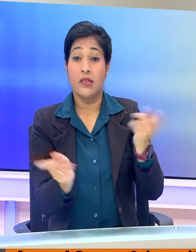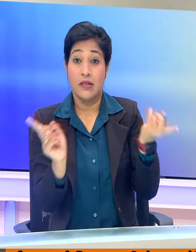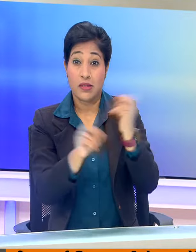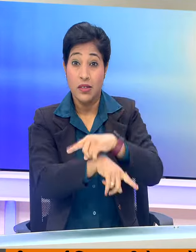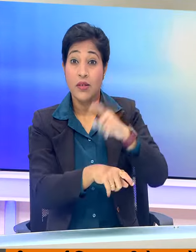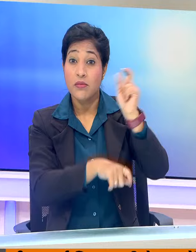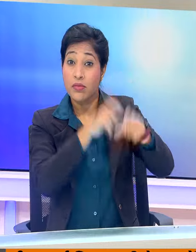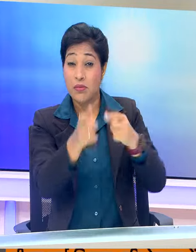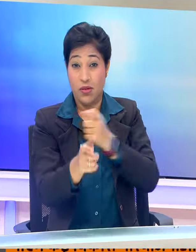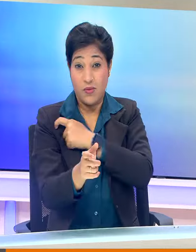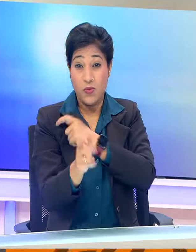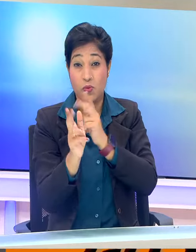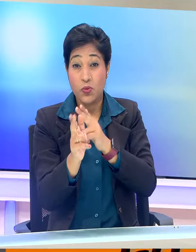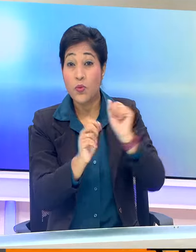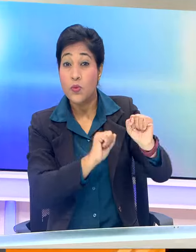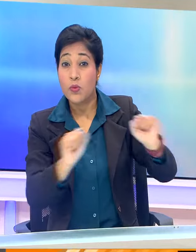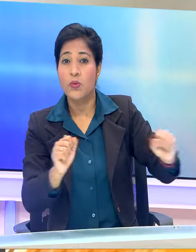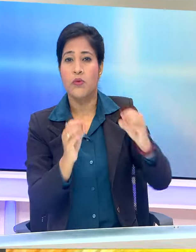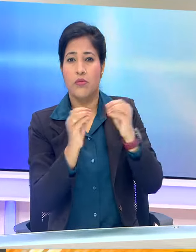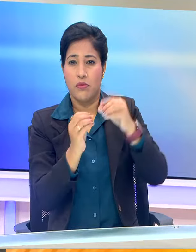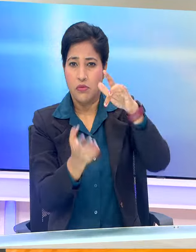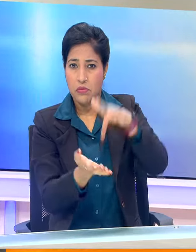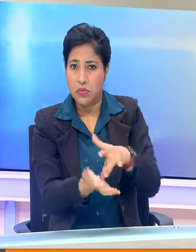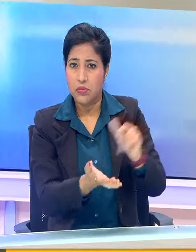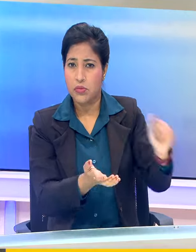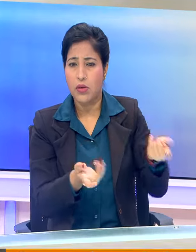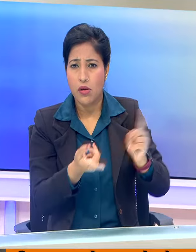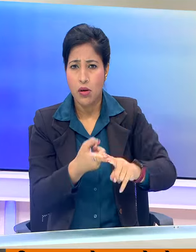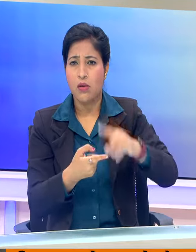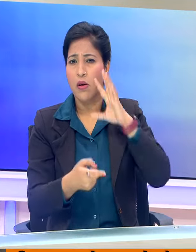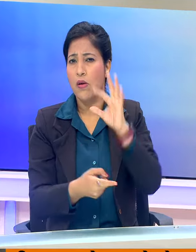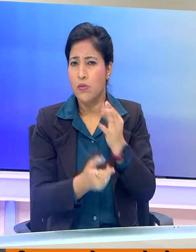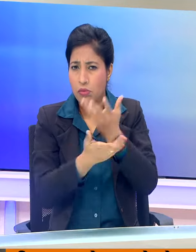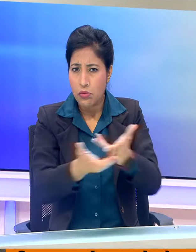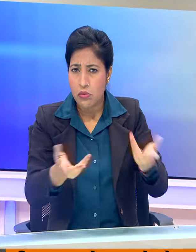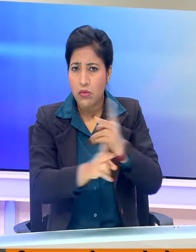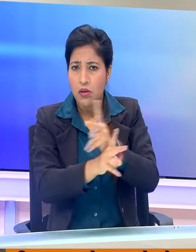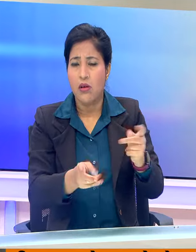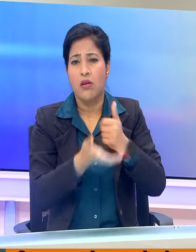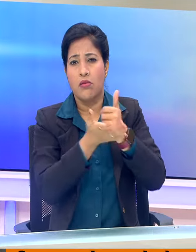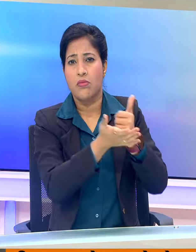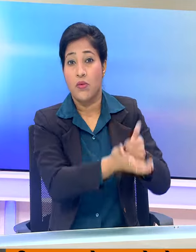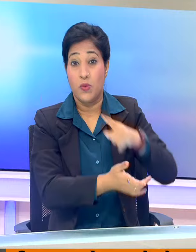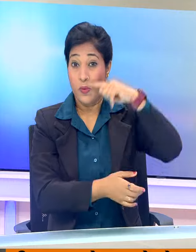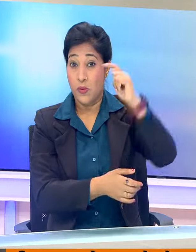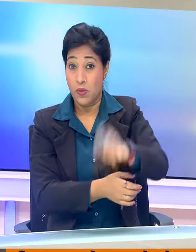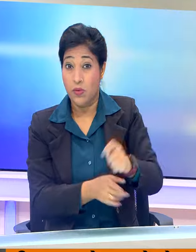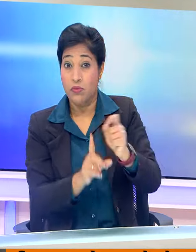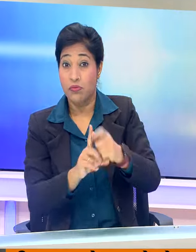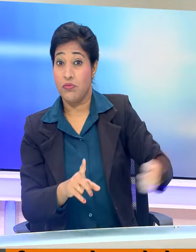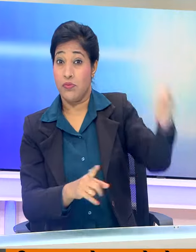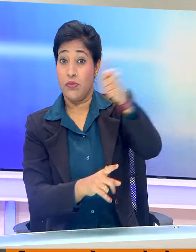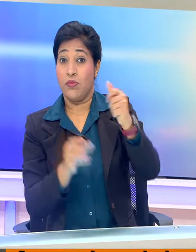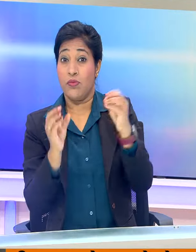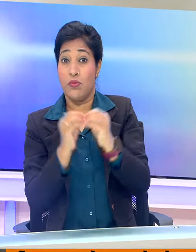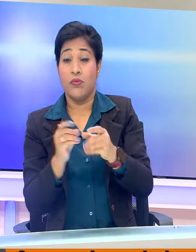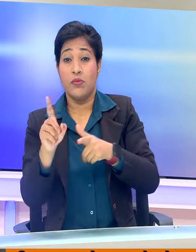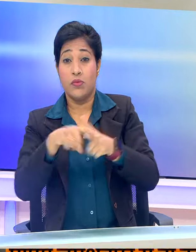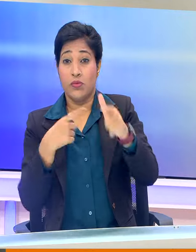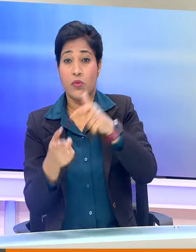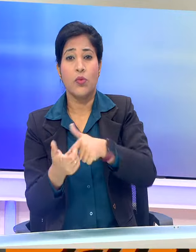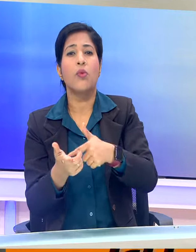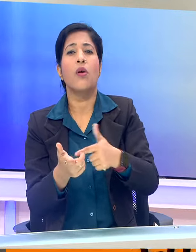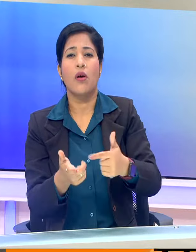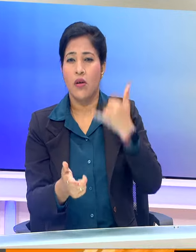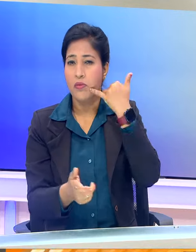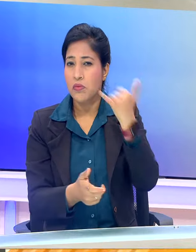रूसी सेनेक अब बेलारूस में है जहां उन्हें आविश्क सहायता मिल रही है युक्रेणी राश्टपति वलोटिमेर जलन्सकी ने एक टेलिग्राम